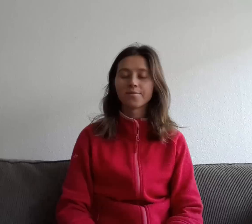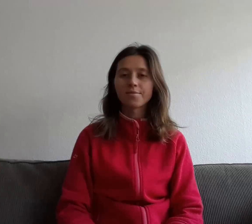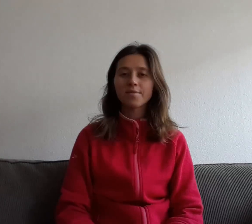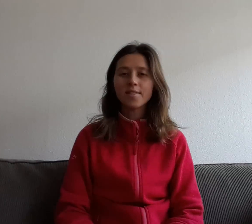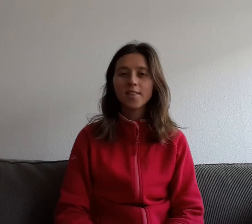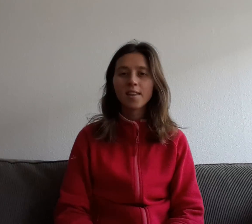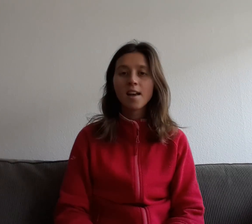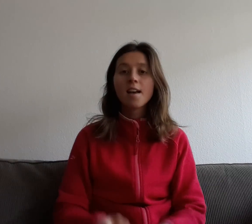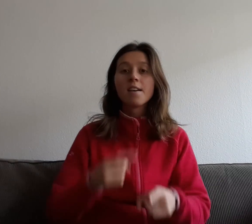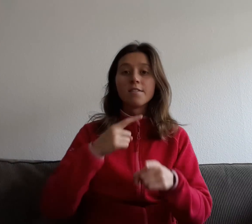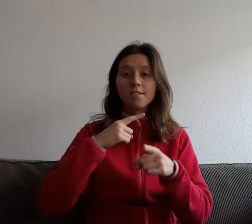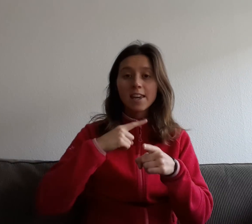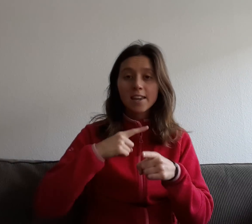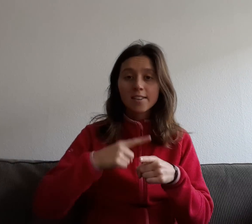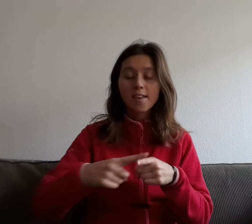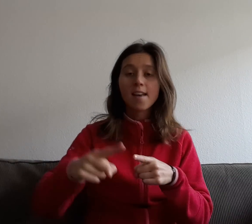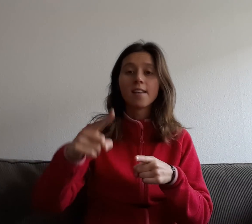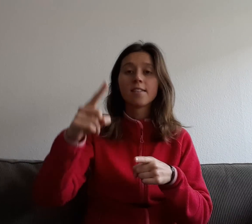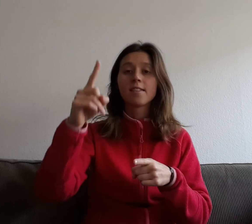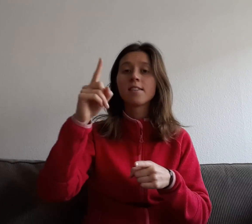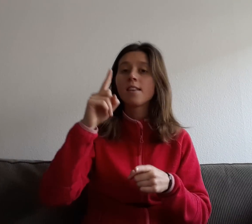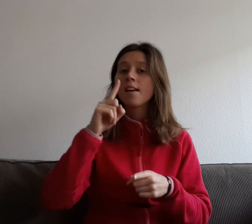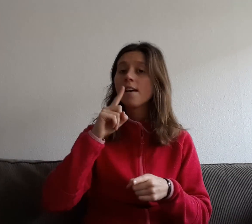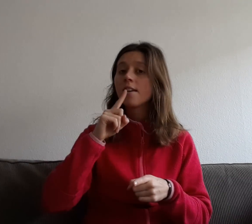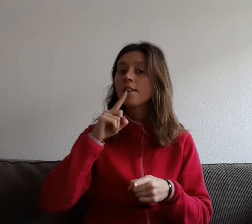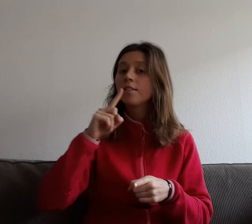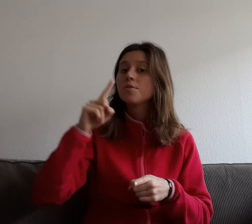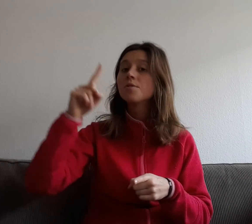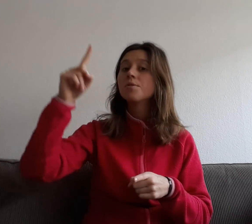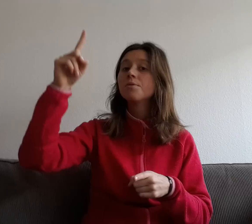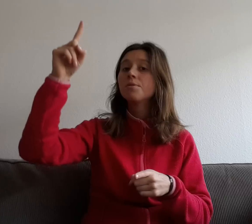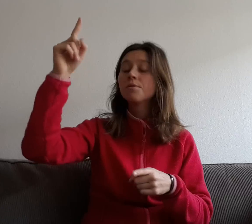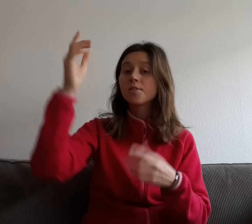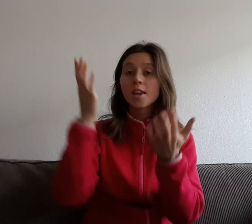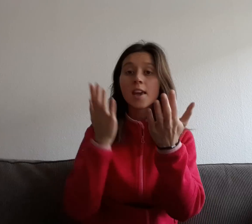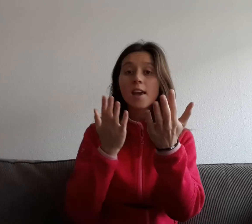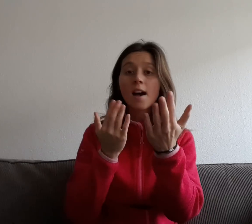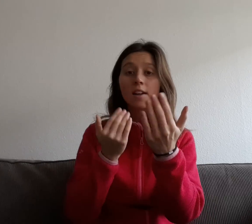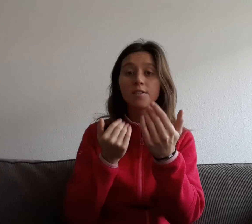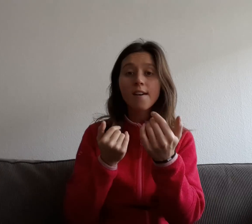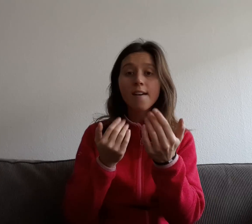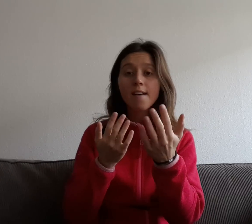Vi tänder ett ljus i advent,